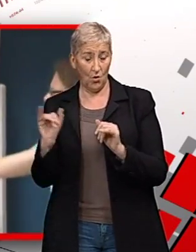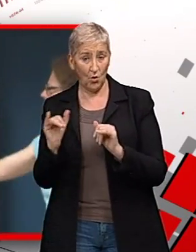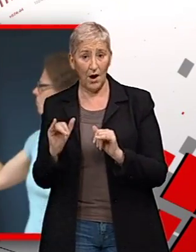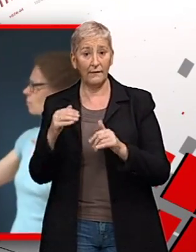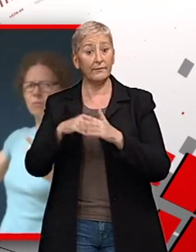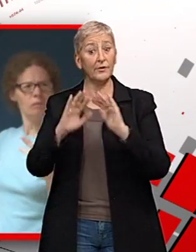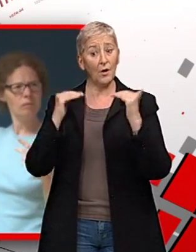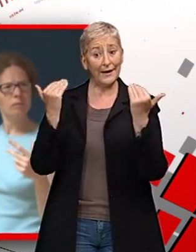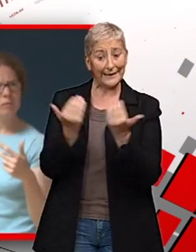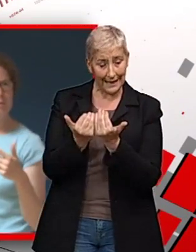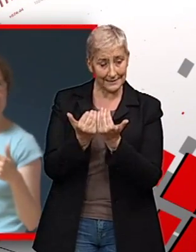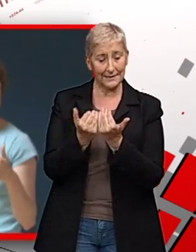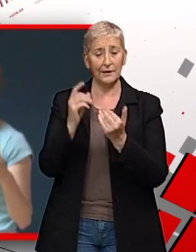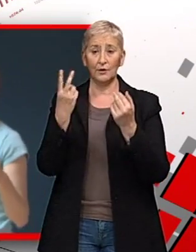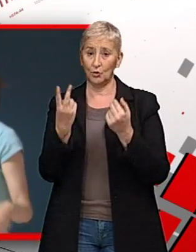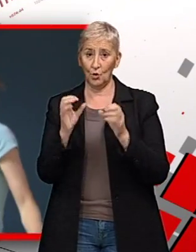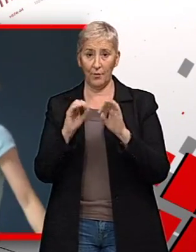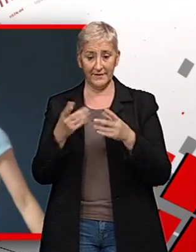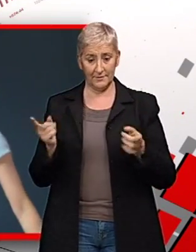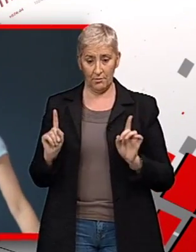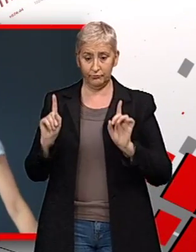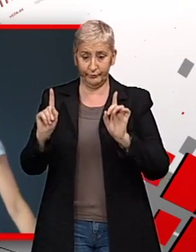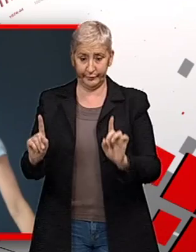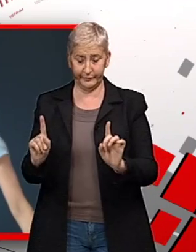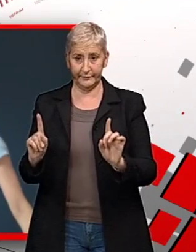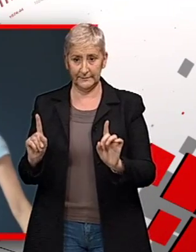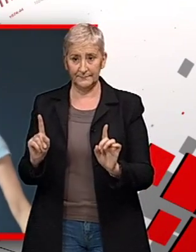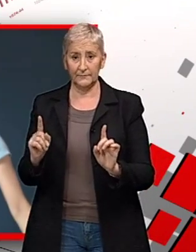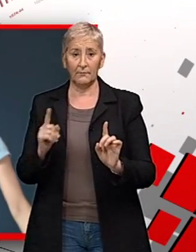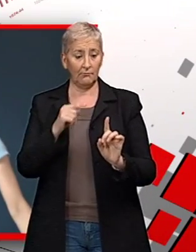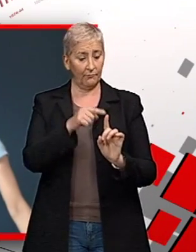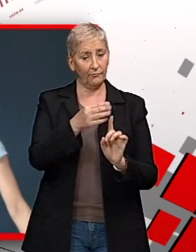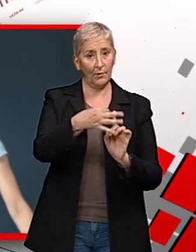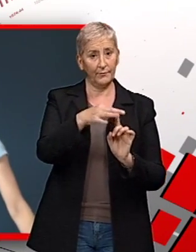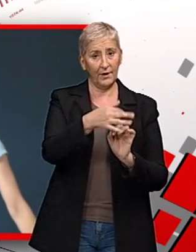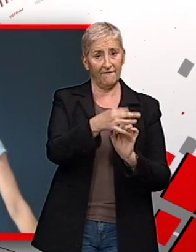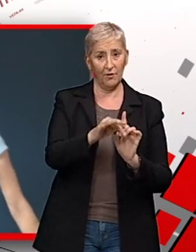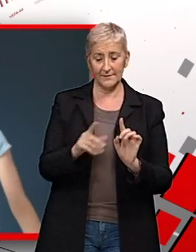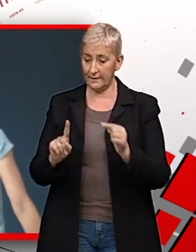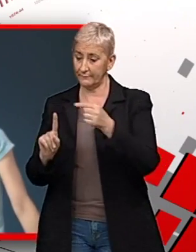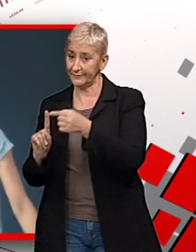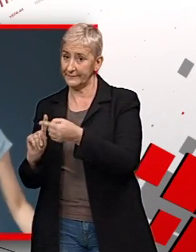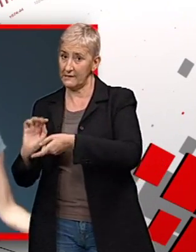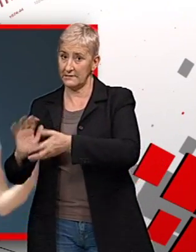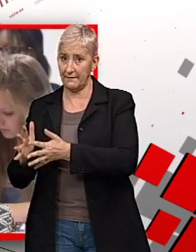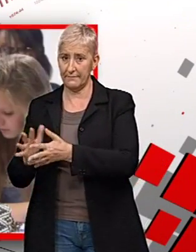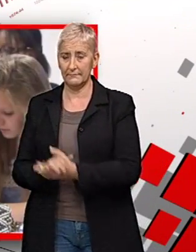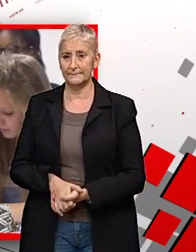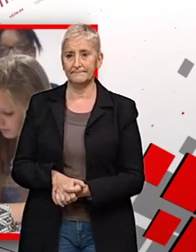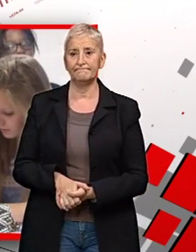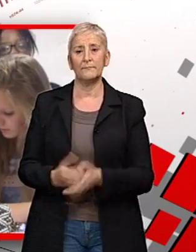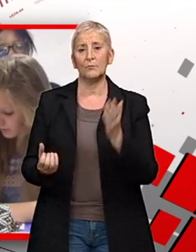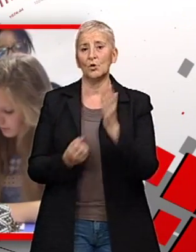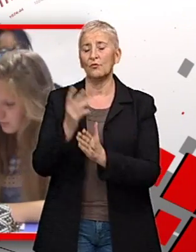concernées de deux enseignants qui agissent de manière coordonnée, l'un en français, l'autre en langue des signes. Néanmoins, le nouveau